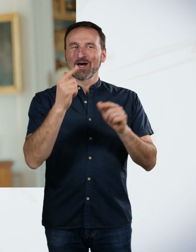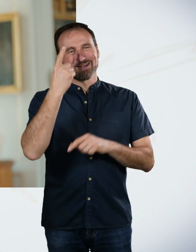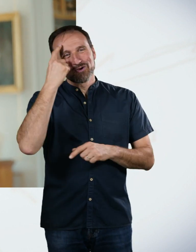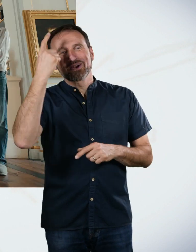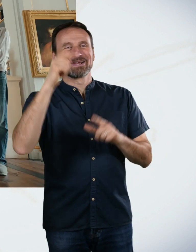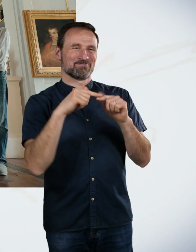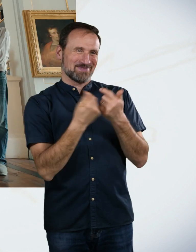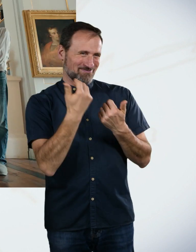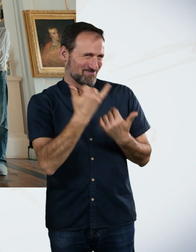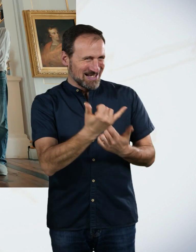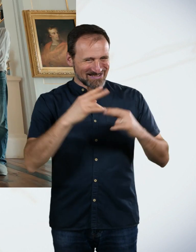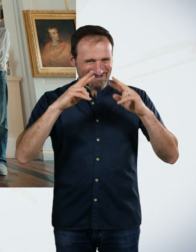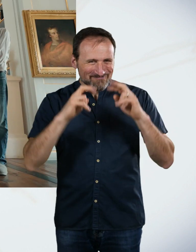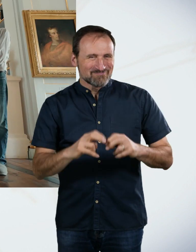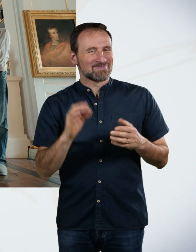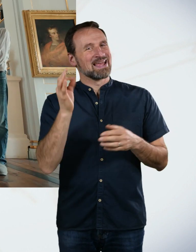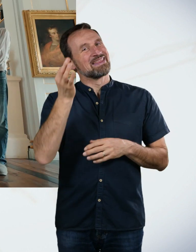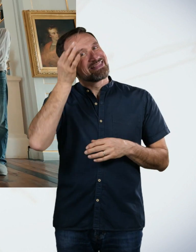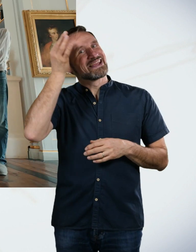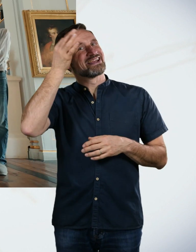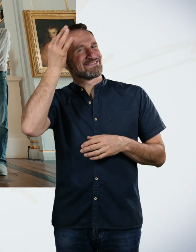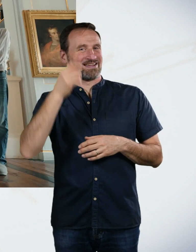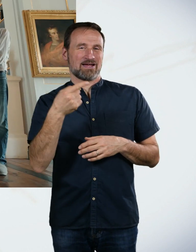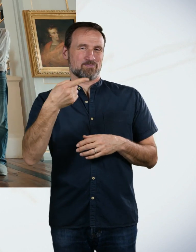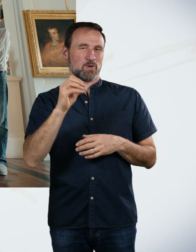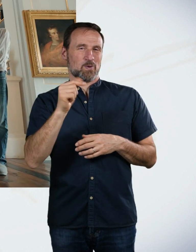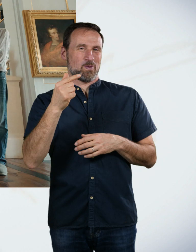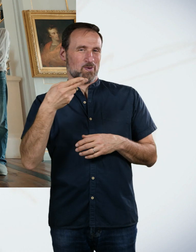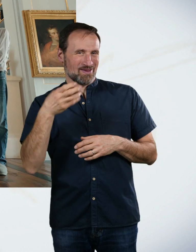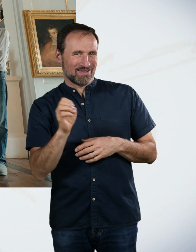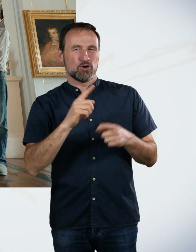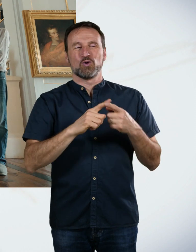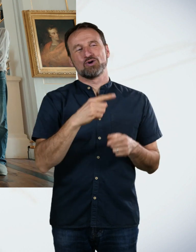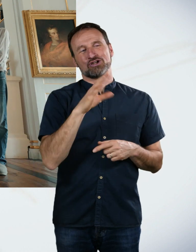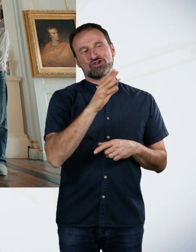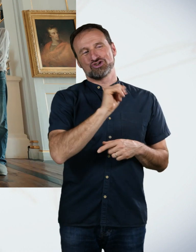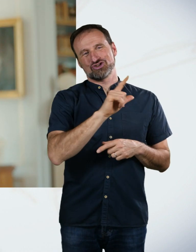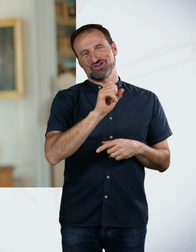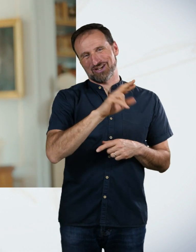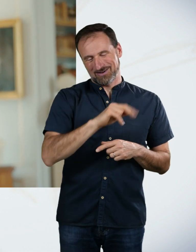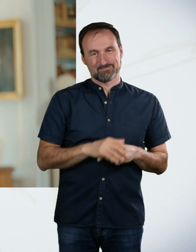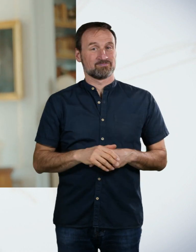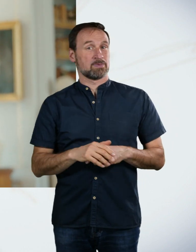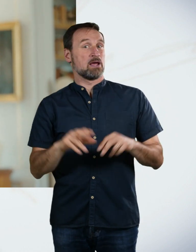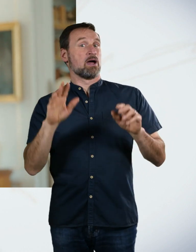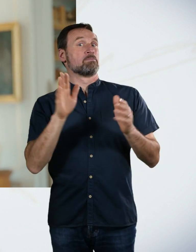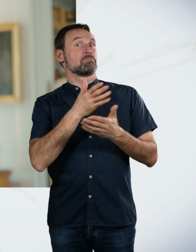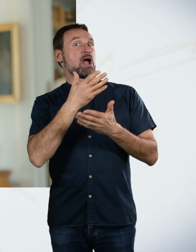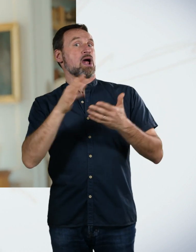und Schiller, die eine innige Dichterfreundschaft verbannt. Die Ballade Die Kraniche des Ibikus ist eine der